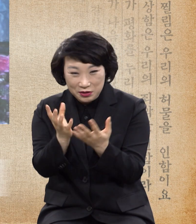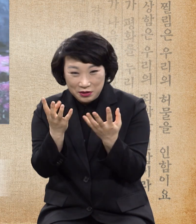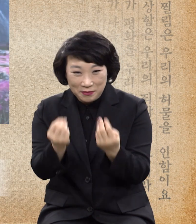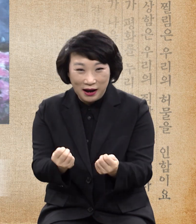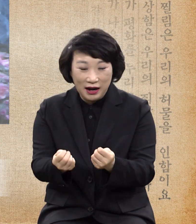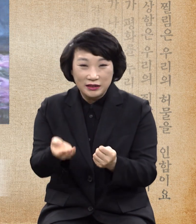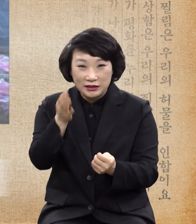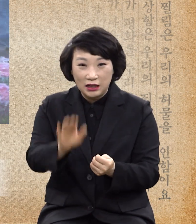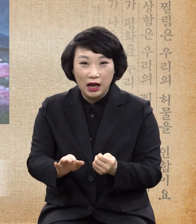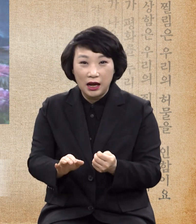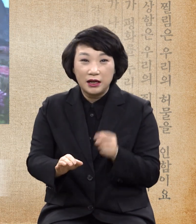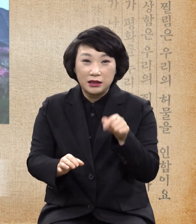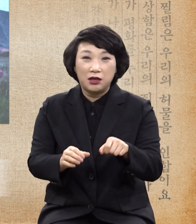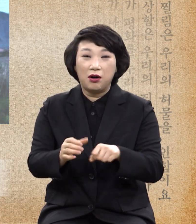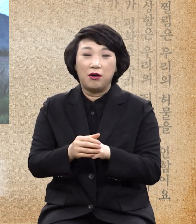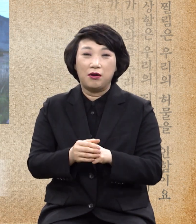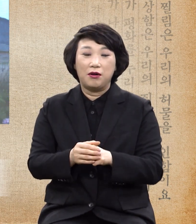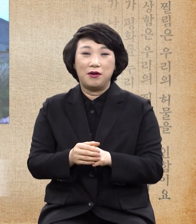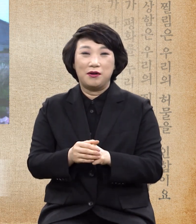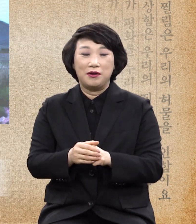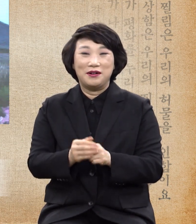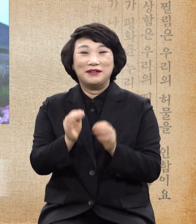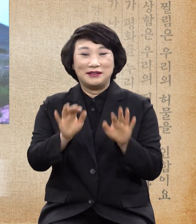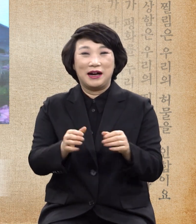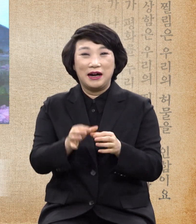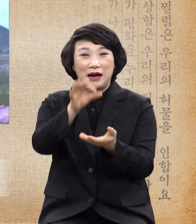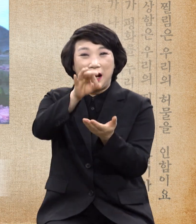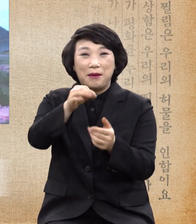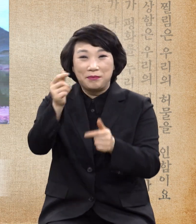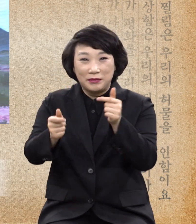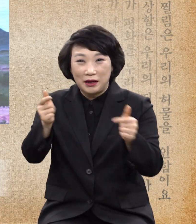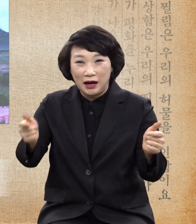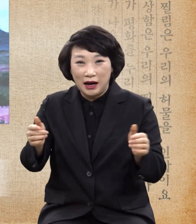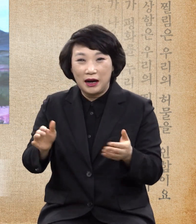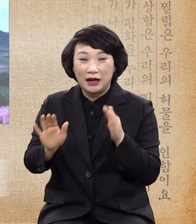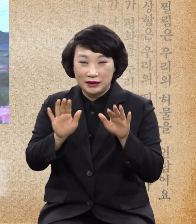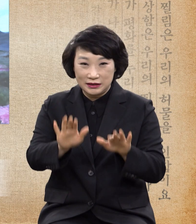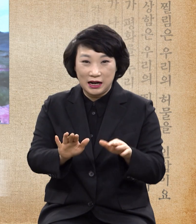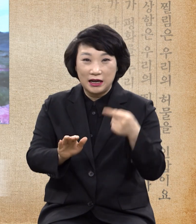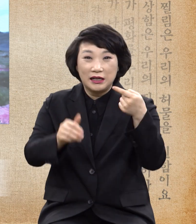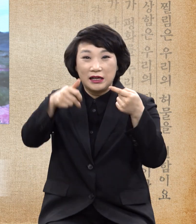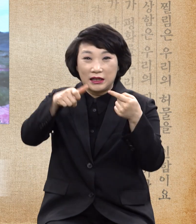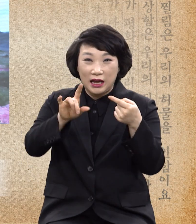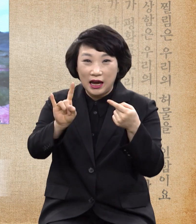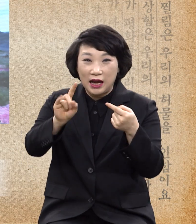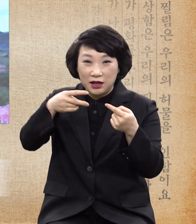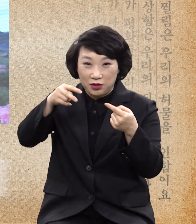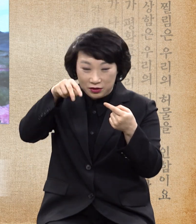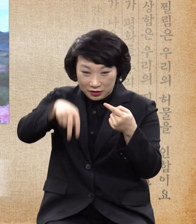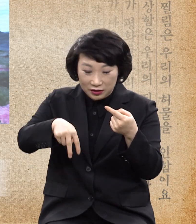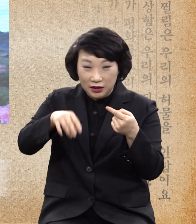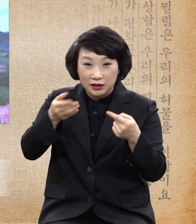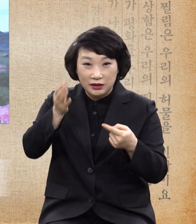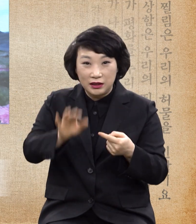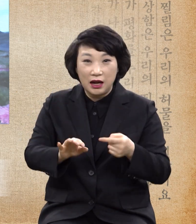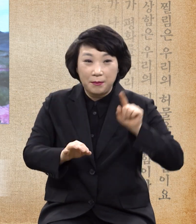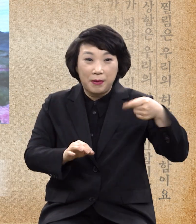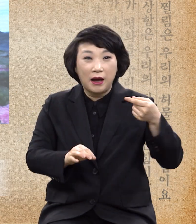여러 가지 세문드가 있잖아요 똑같은 한카라트 자리라도 백만원 차이가 나고 오십만원